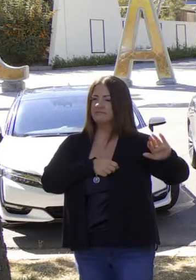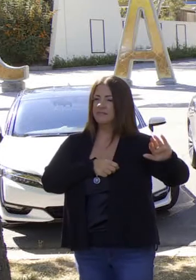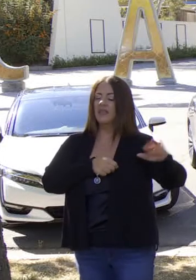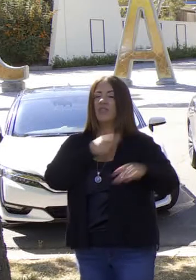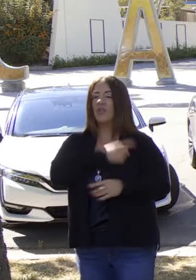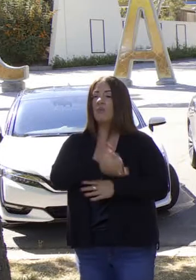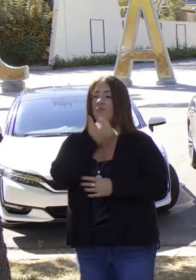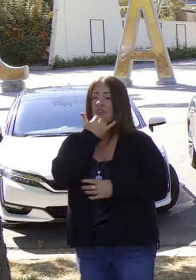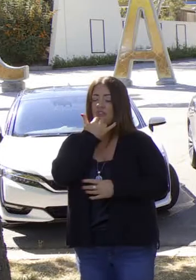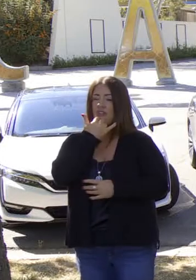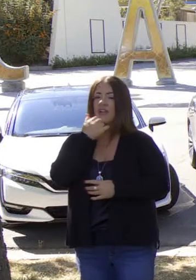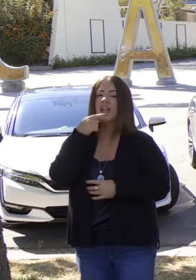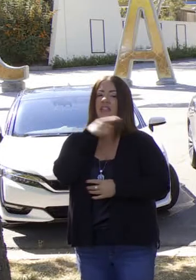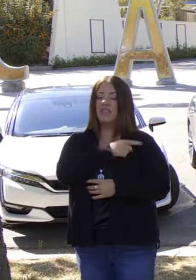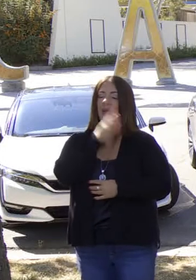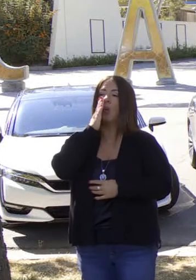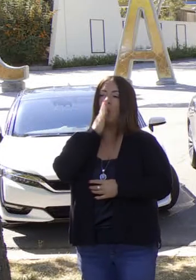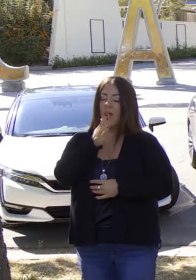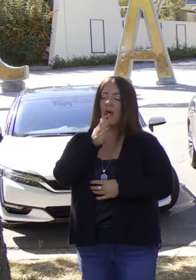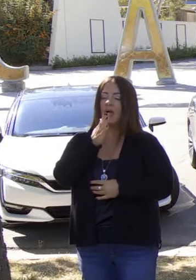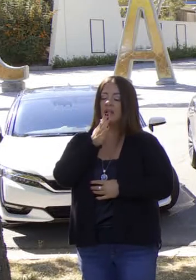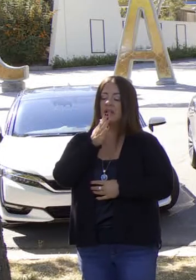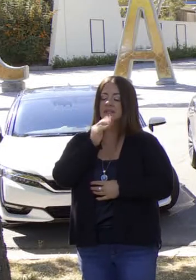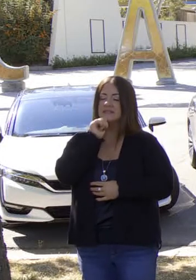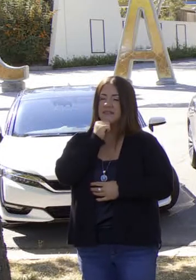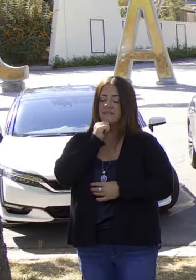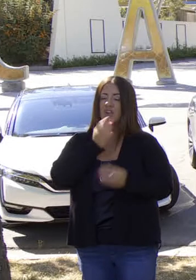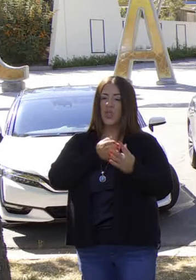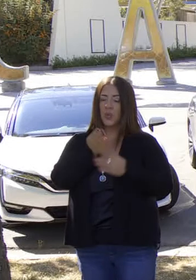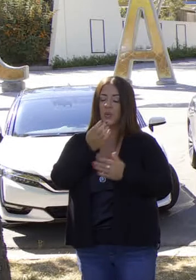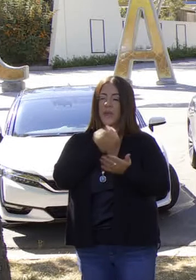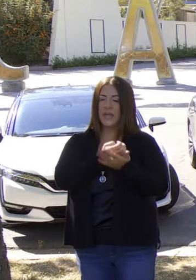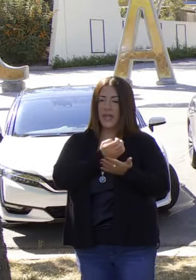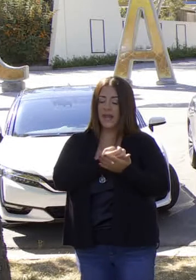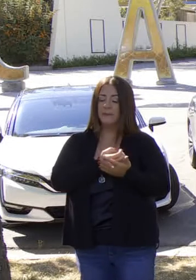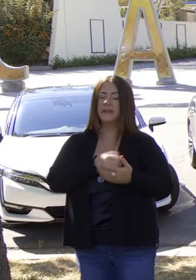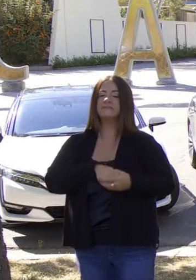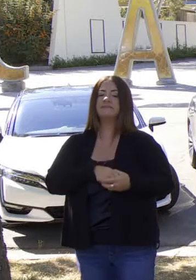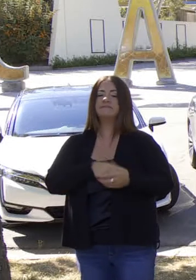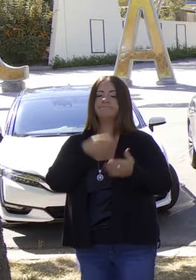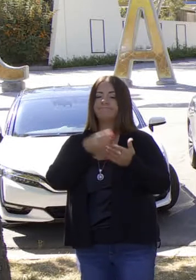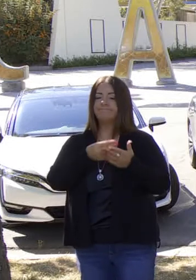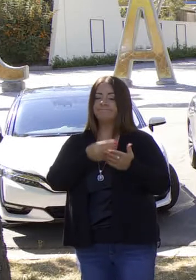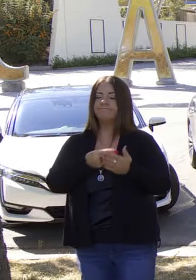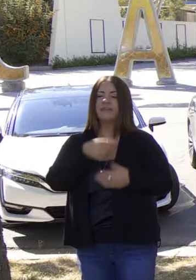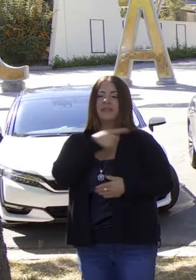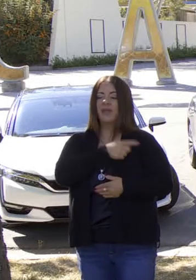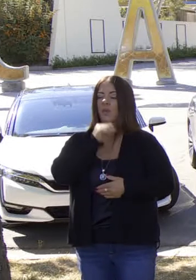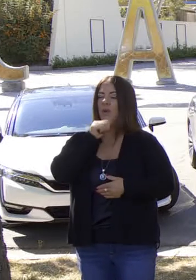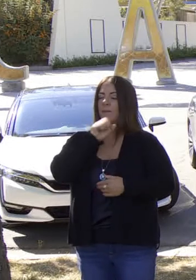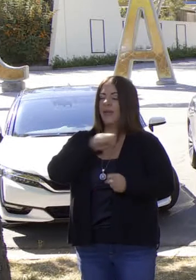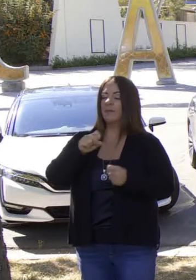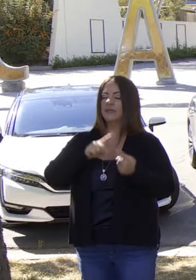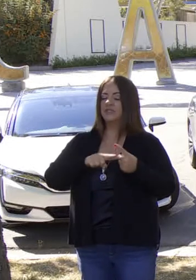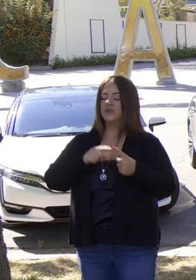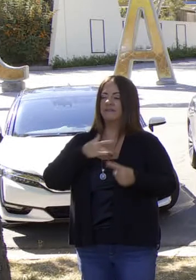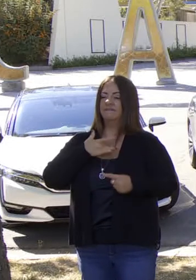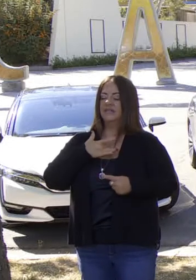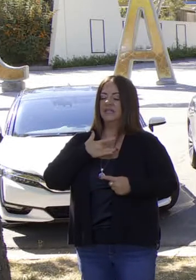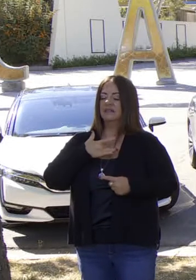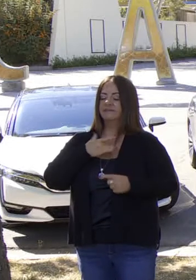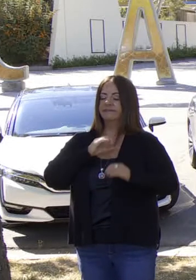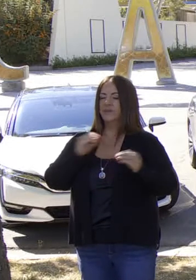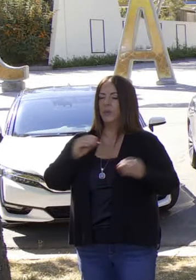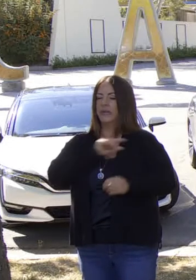van a estar del lado equivocado de la historia. Tendrán que recuperarse económicamente, no solo en cuestión de poder ver a sus